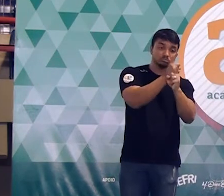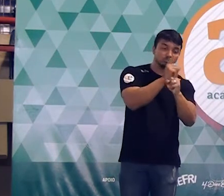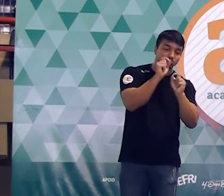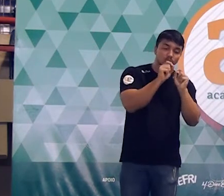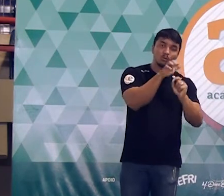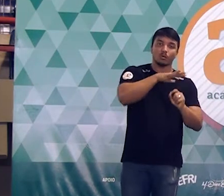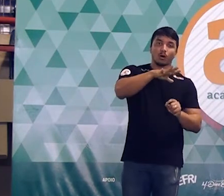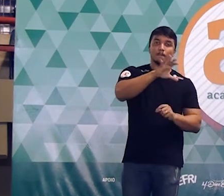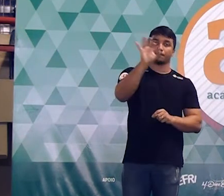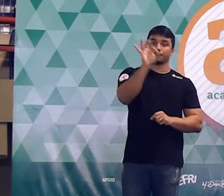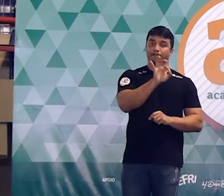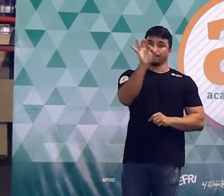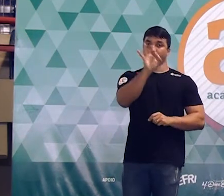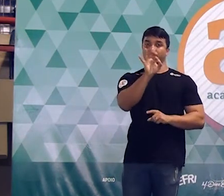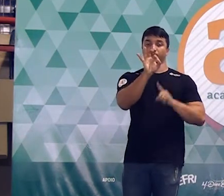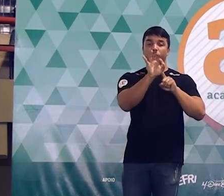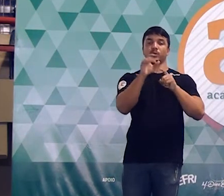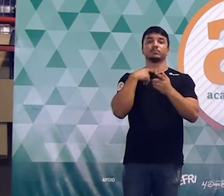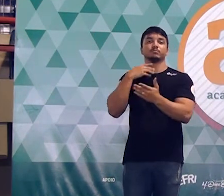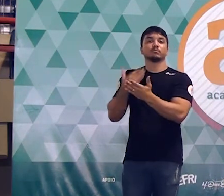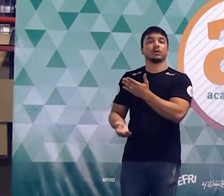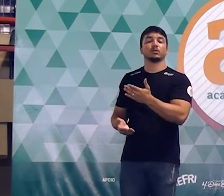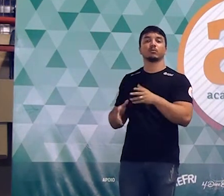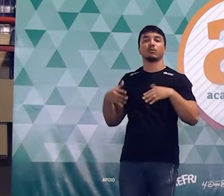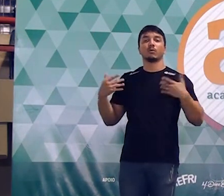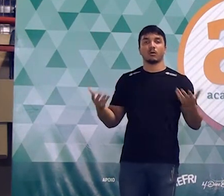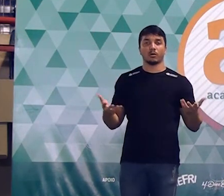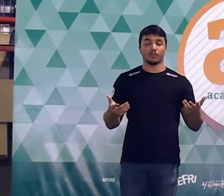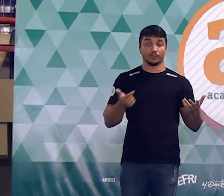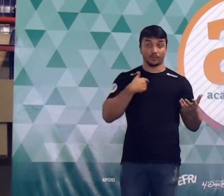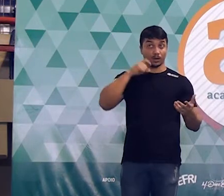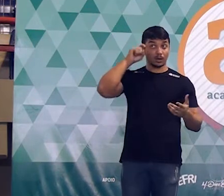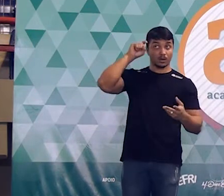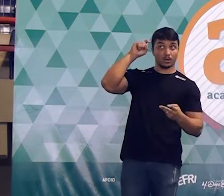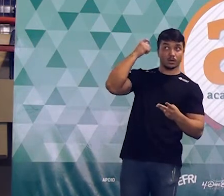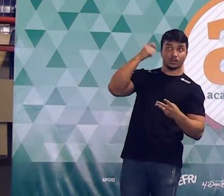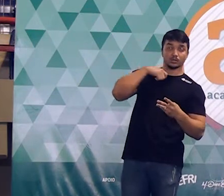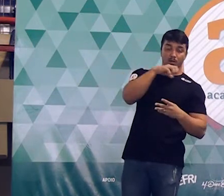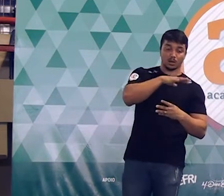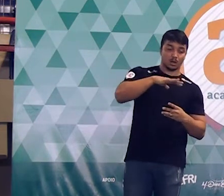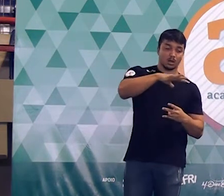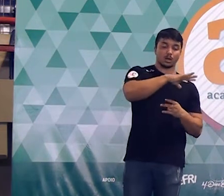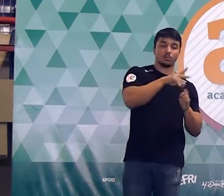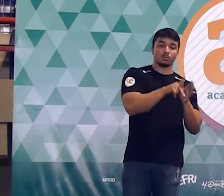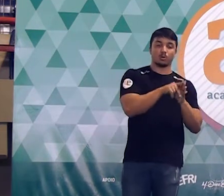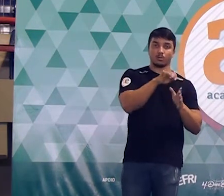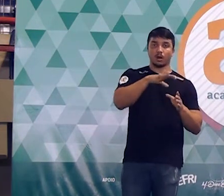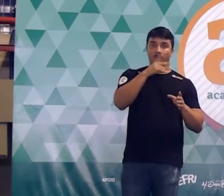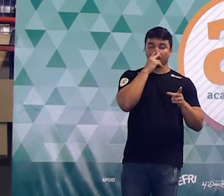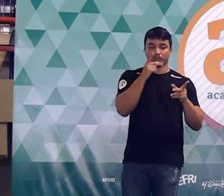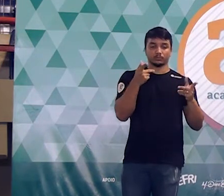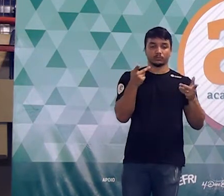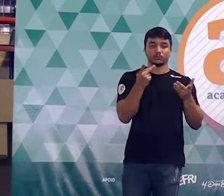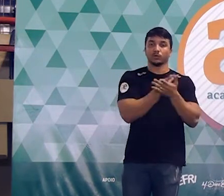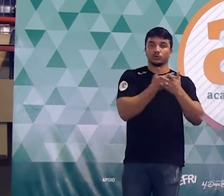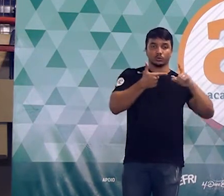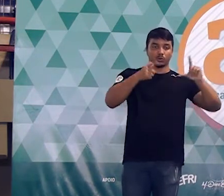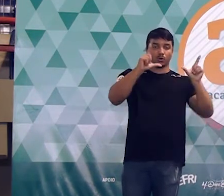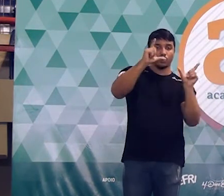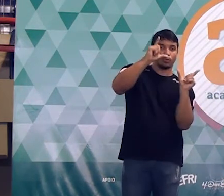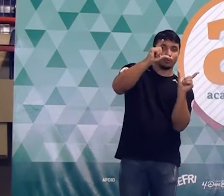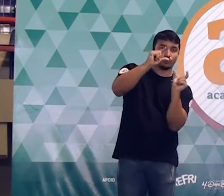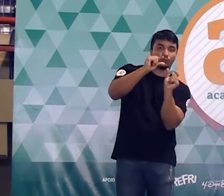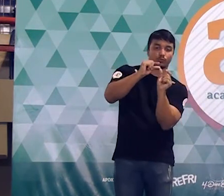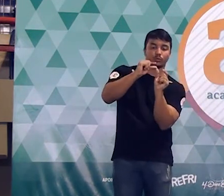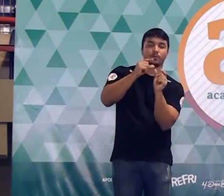foi o percentual da área que foi perdido, né? Eu tinha uma área. certamente essa área reduziu, mas quanto eu